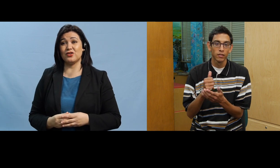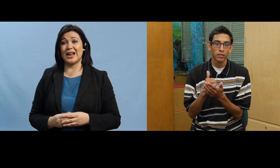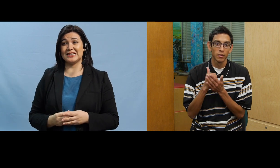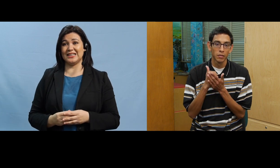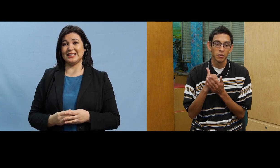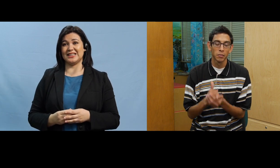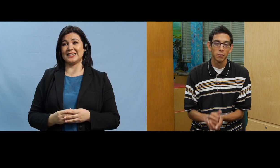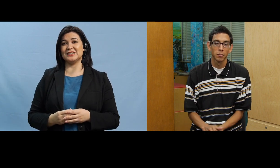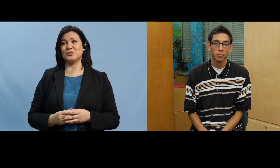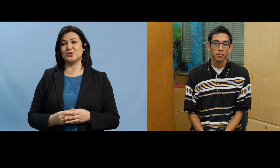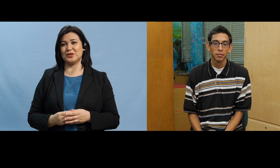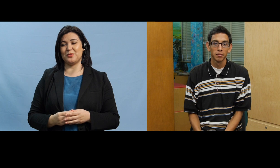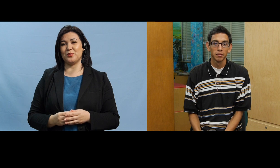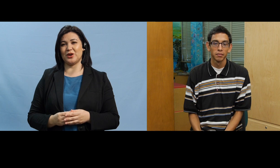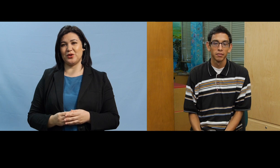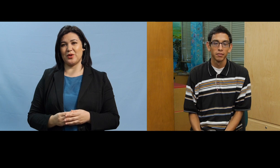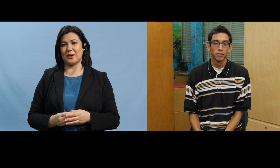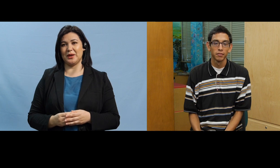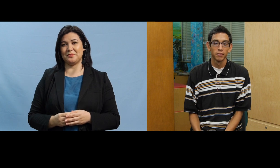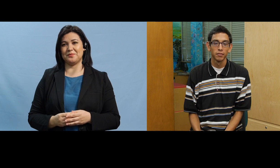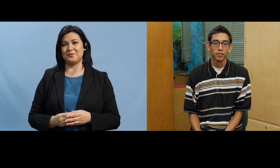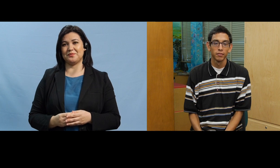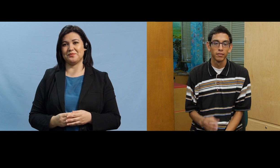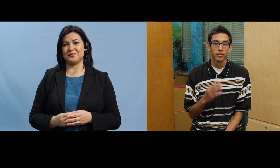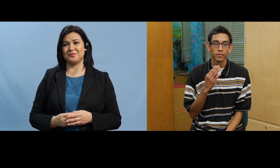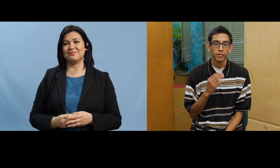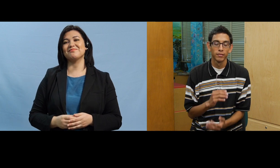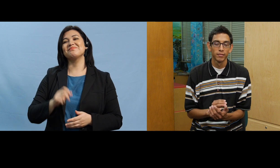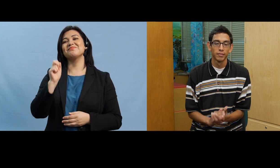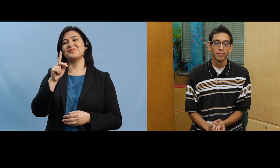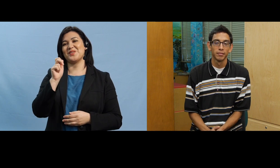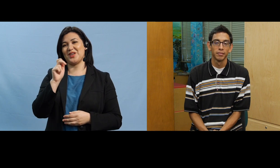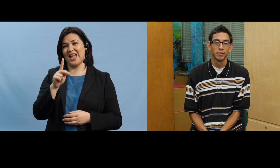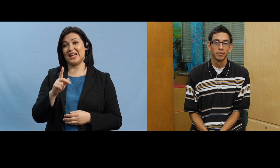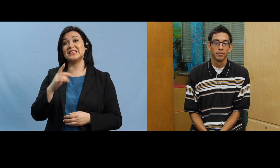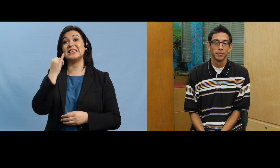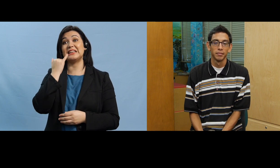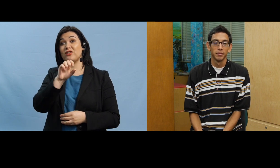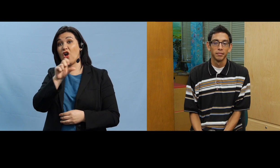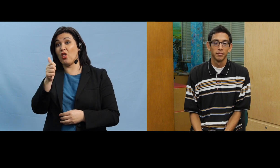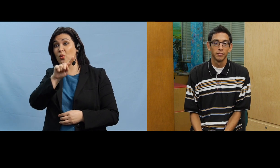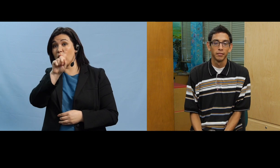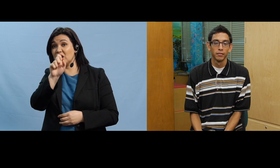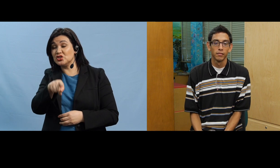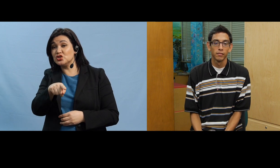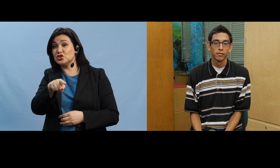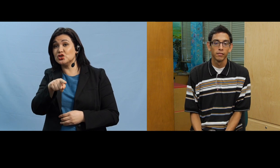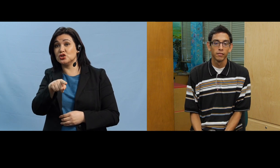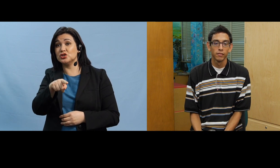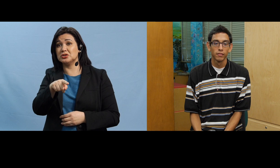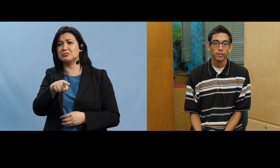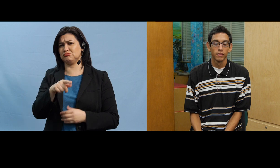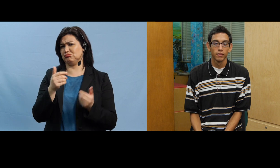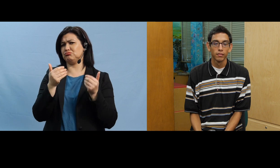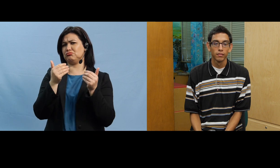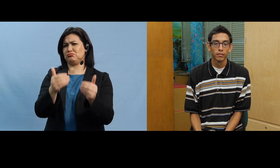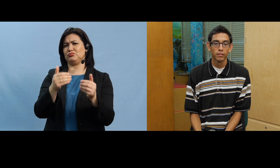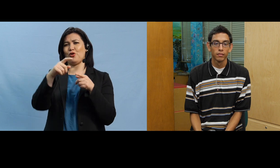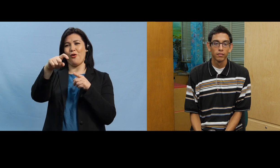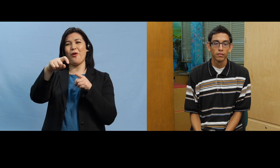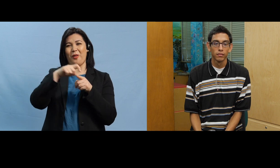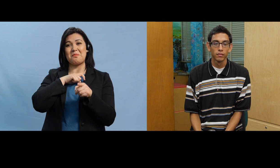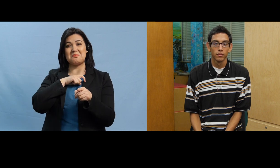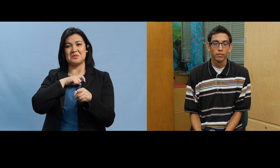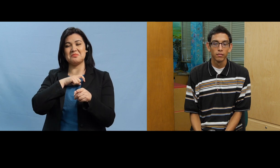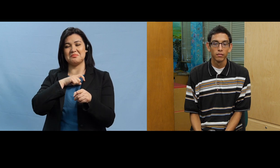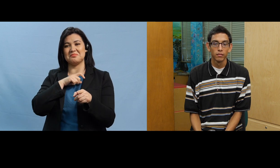claro gracias gracias por su tiempo y por ayudarme ok entonces si tienes otra pregunta si siente siéntete libre para llamarme pero